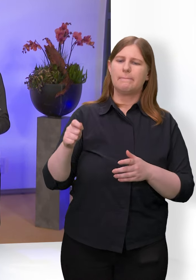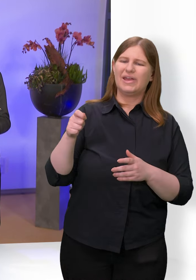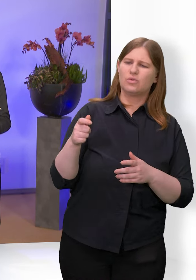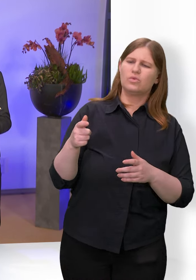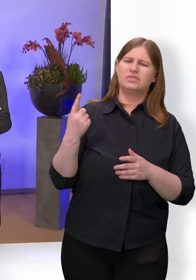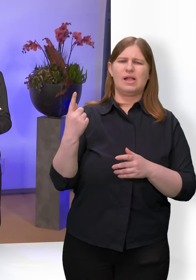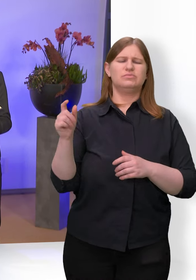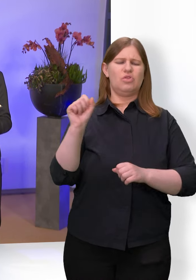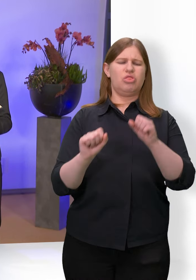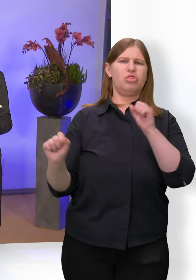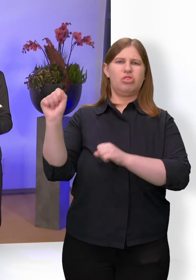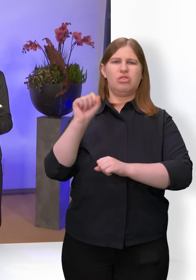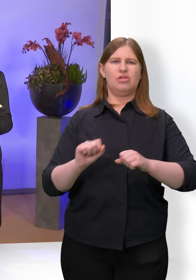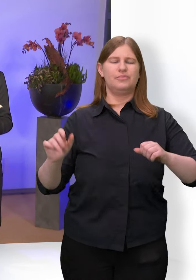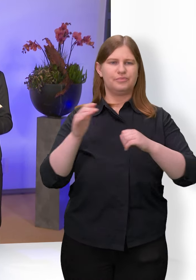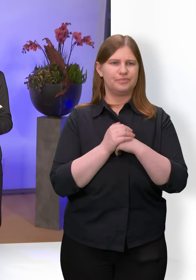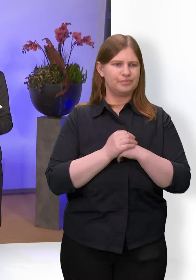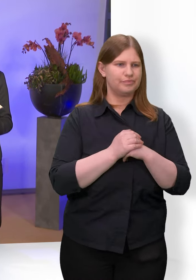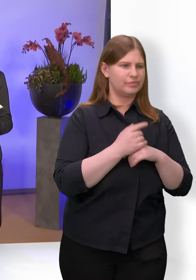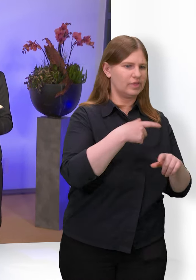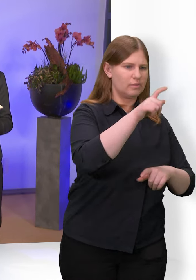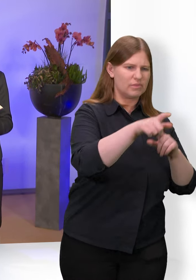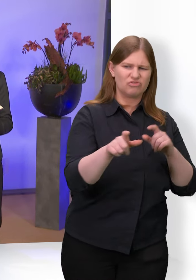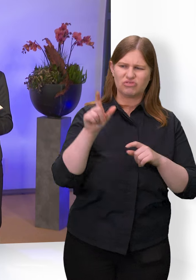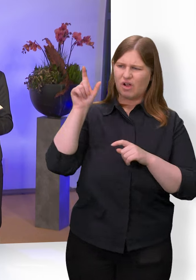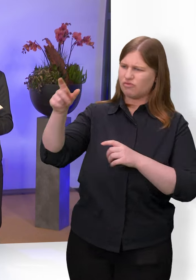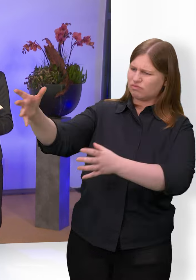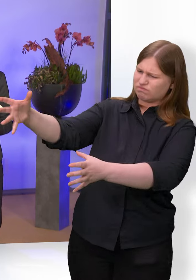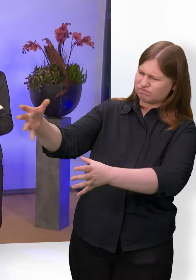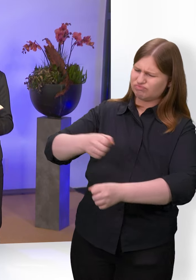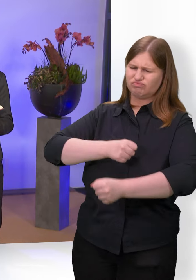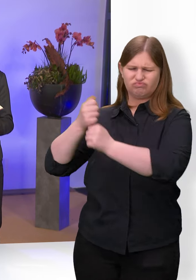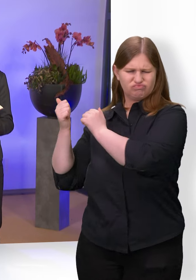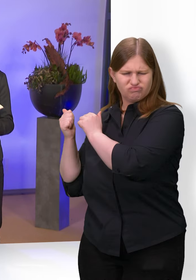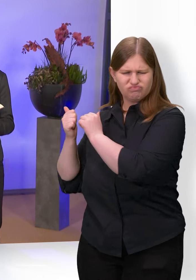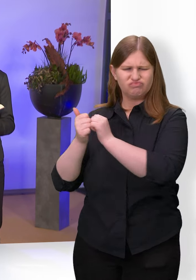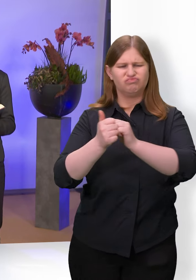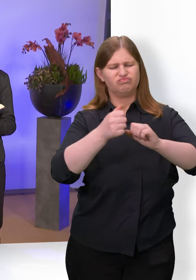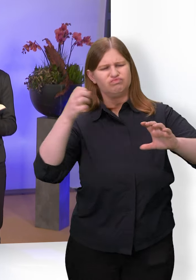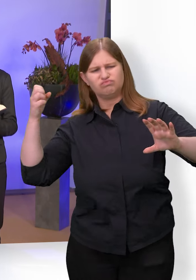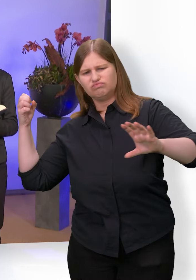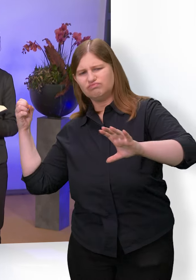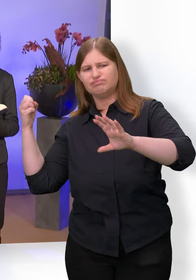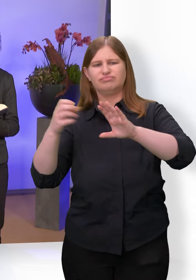Sie ergriffen ihn aber und führten ihn ab und brachten ihn in das Haus des Hohen Priesters.